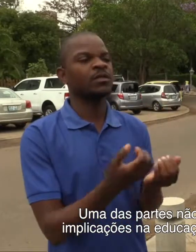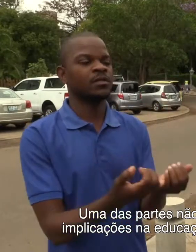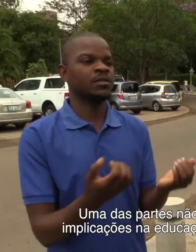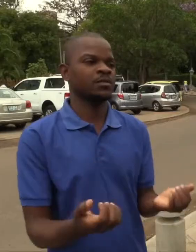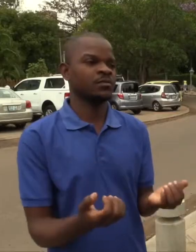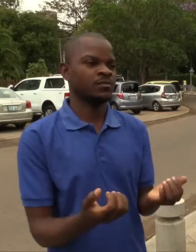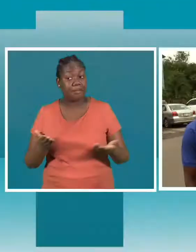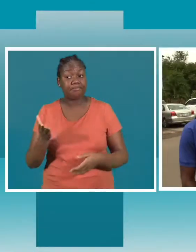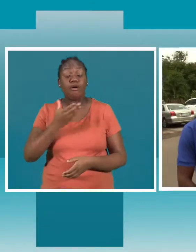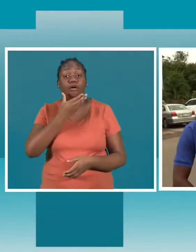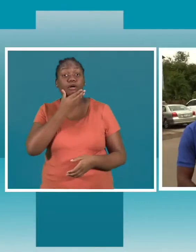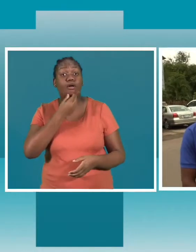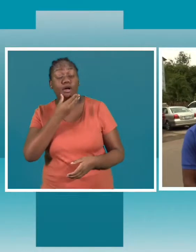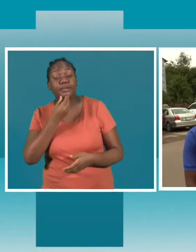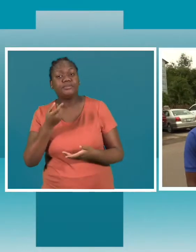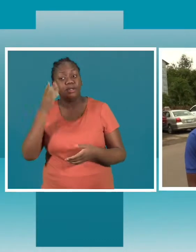que é gerado.